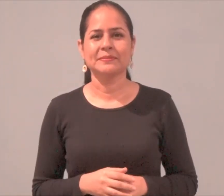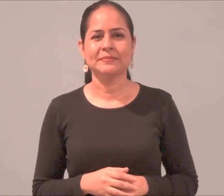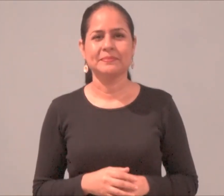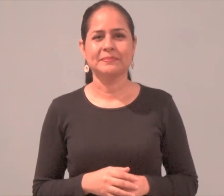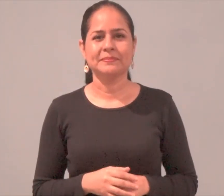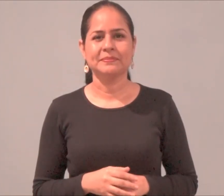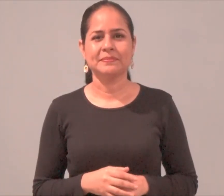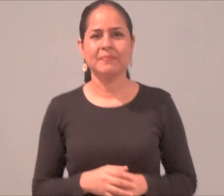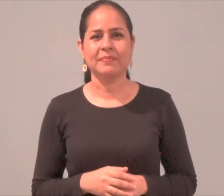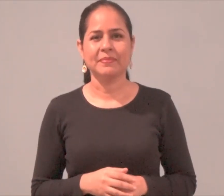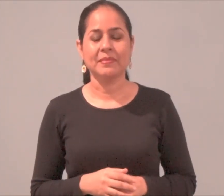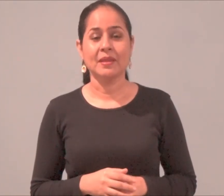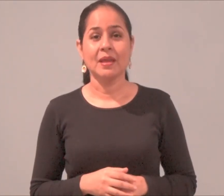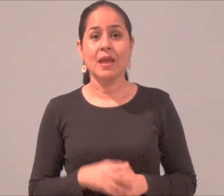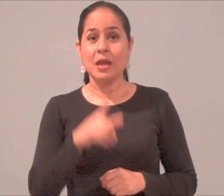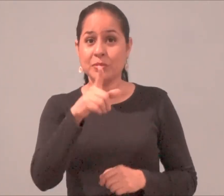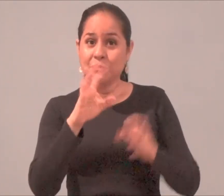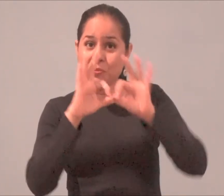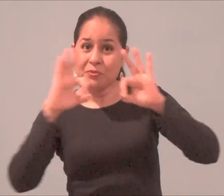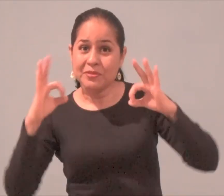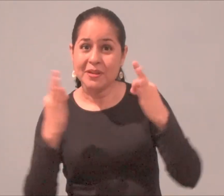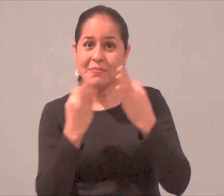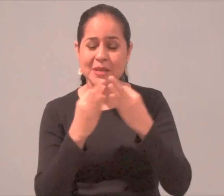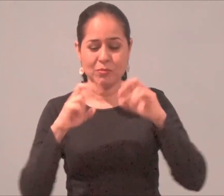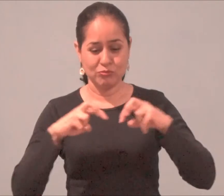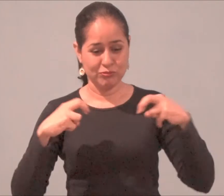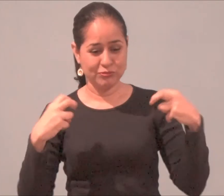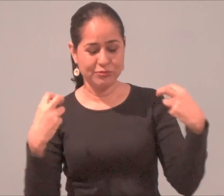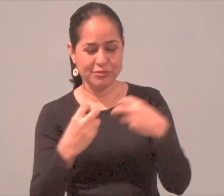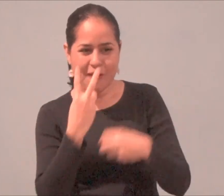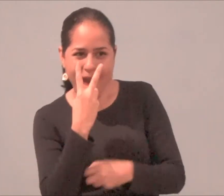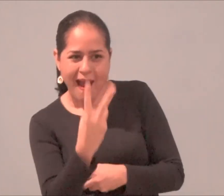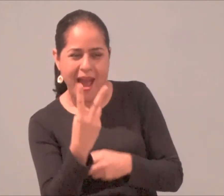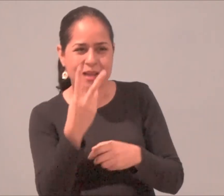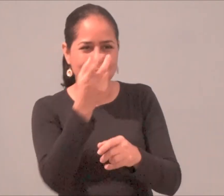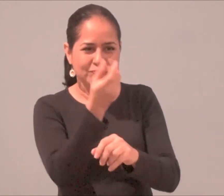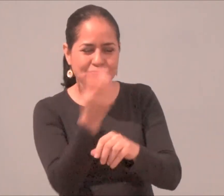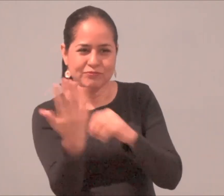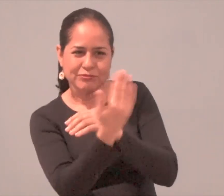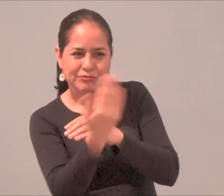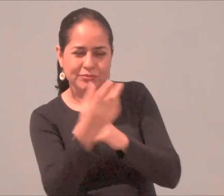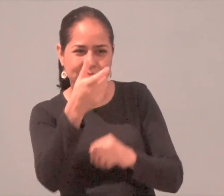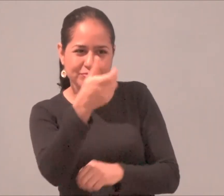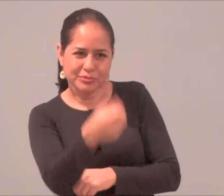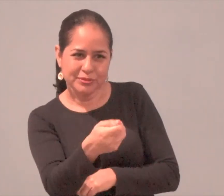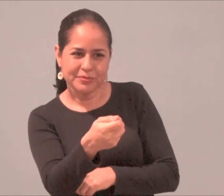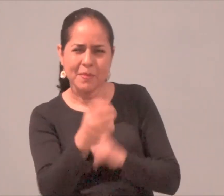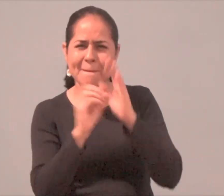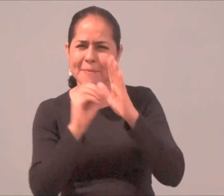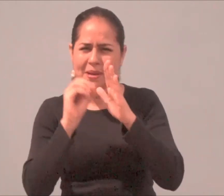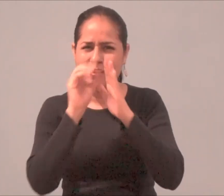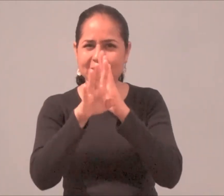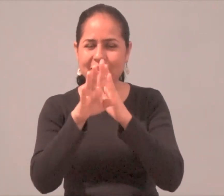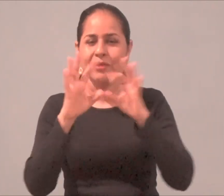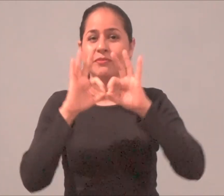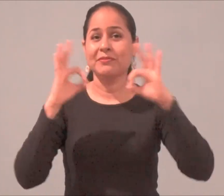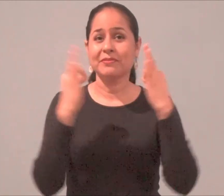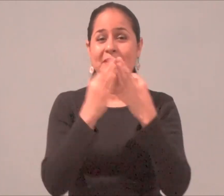Mira esta película con tu familia Si es posible Título La familia Belier O a su vez